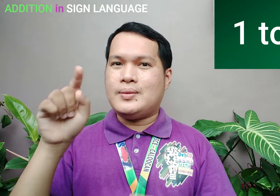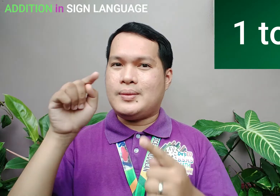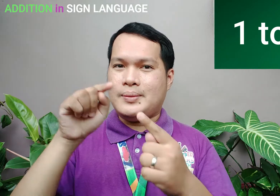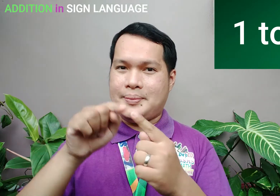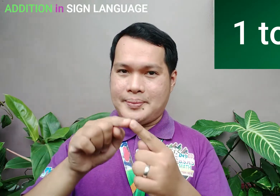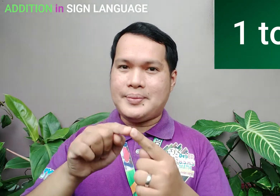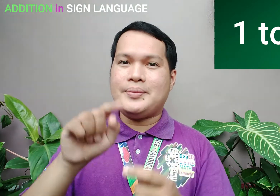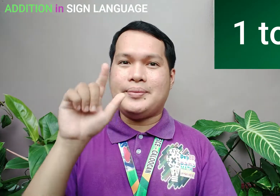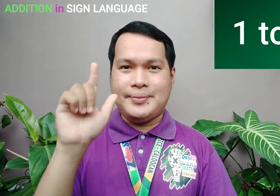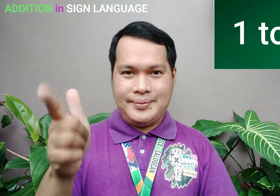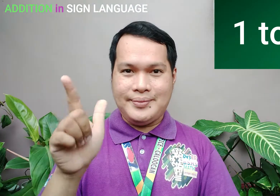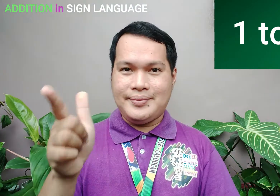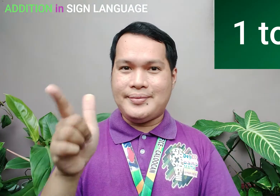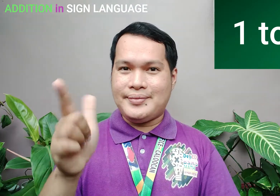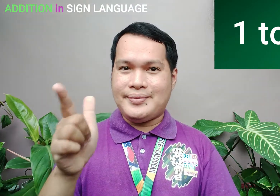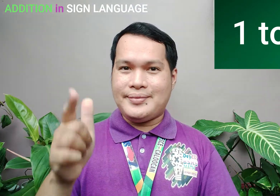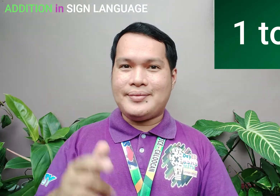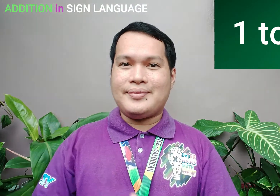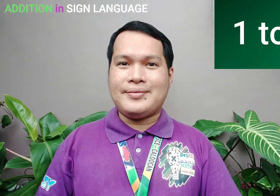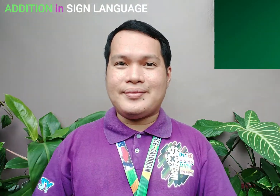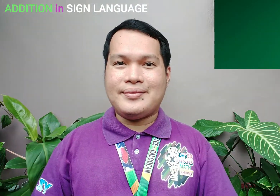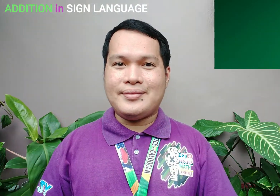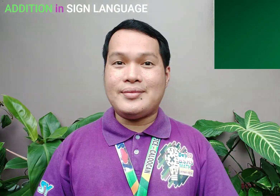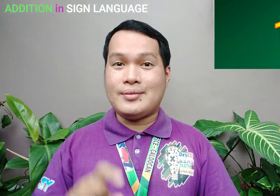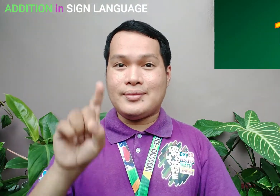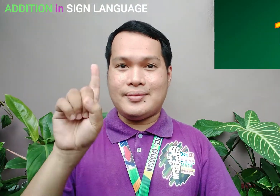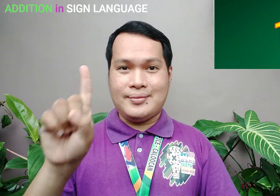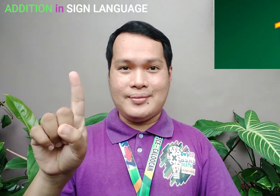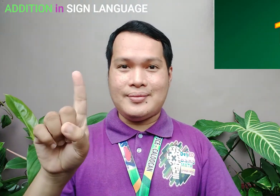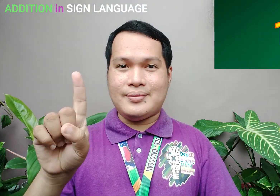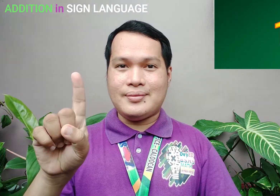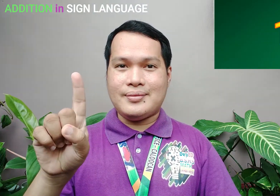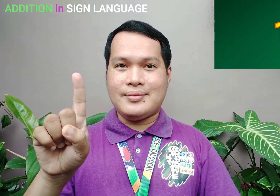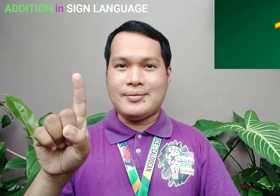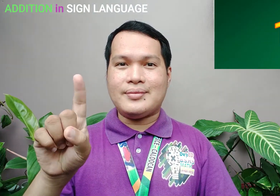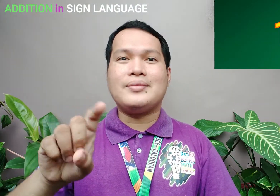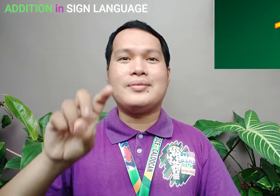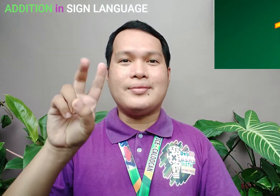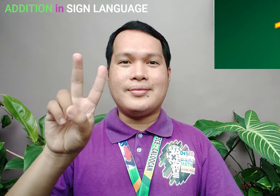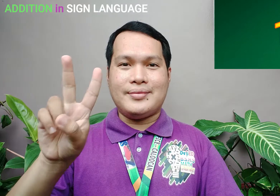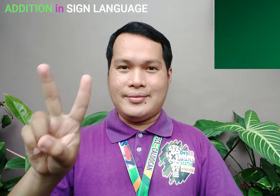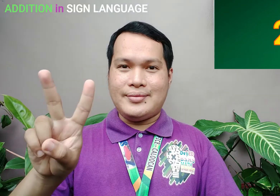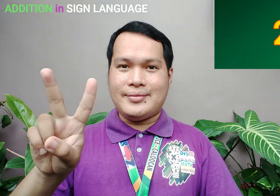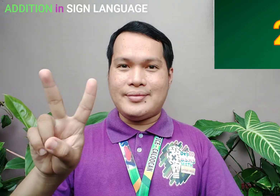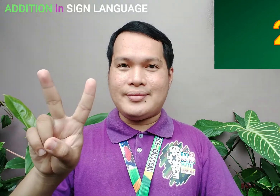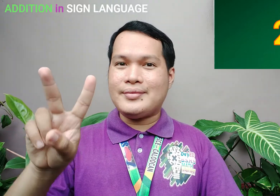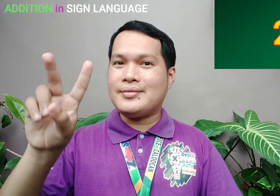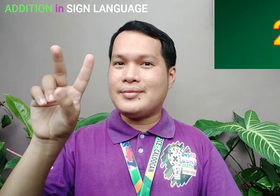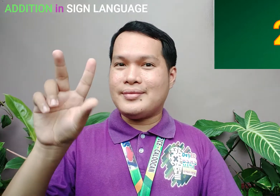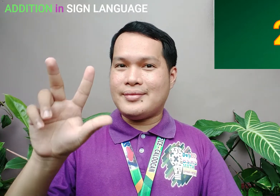1 to 20 1 2 3